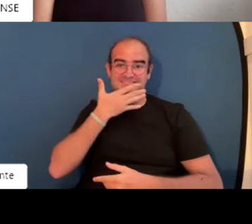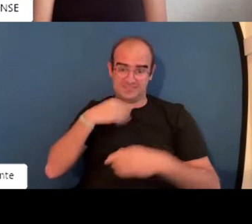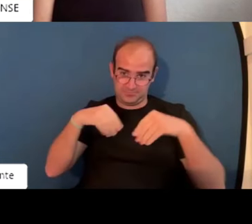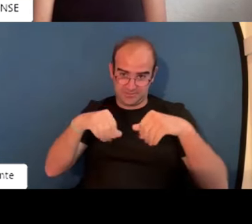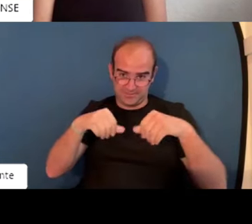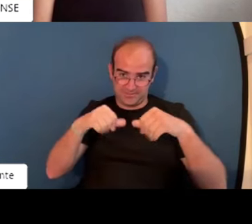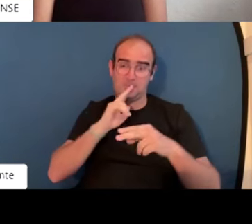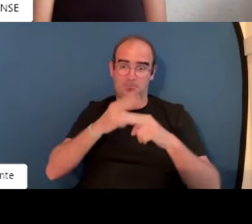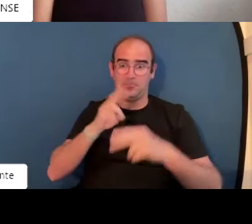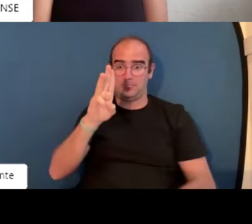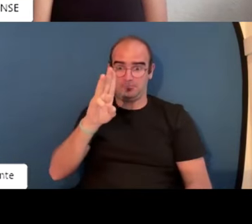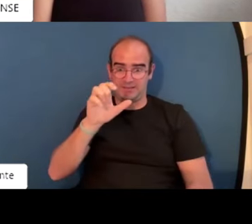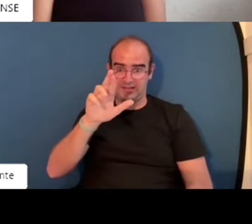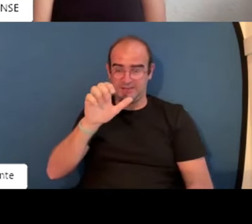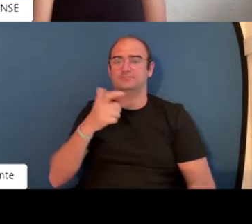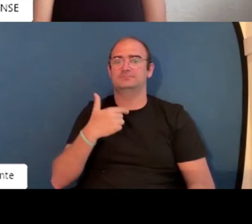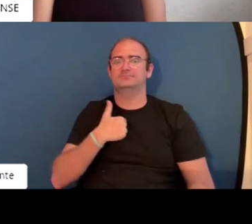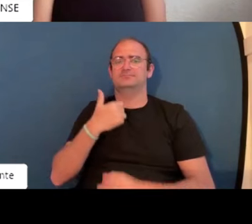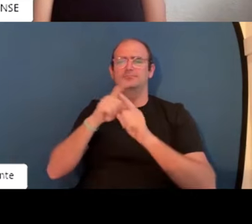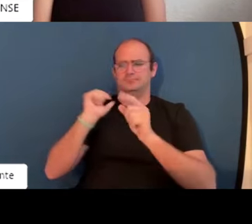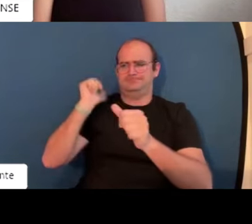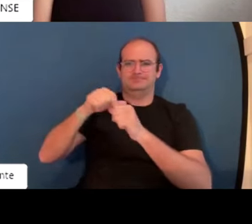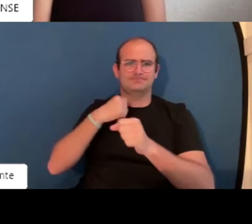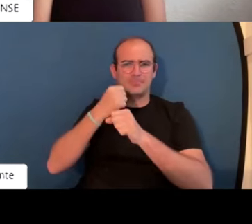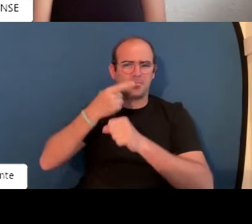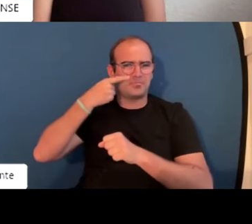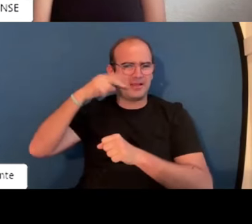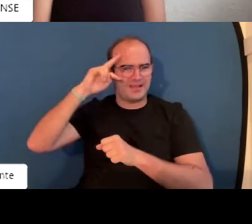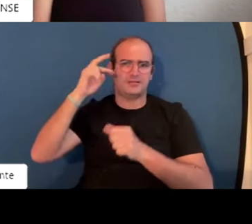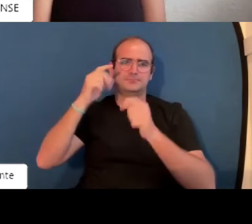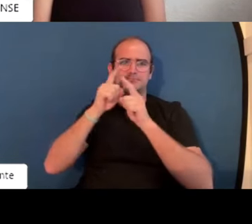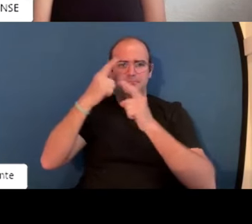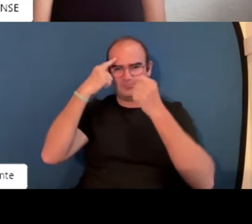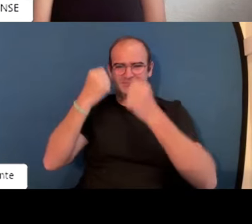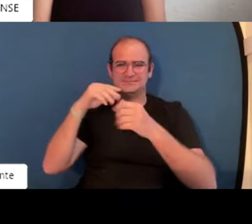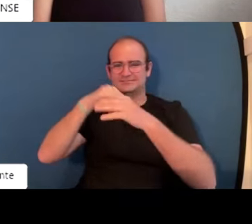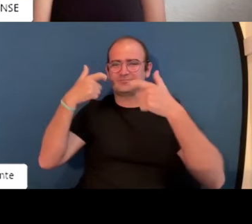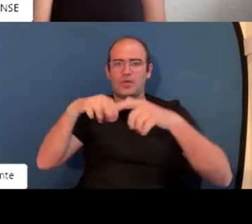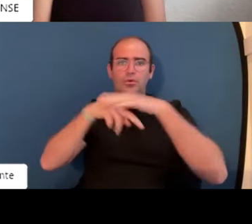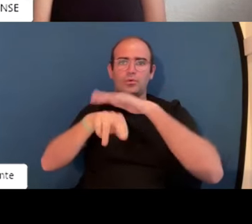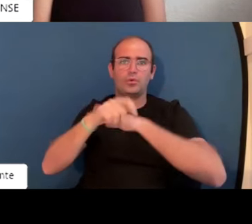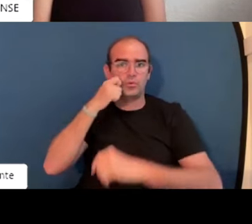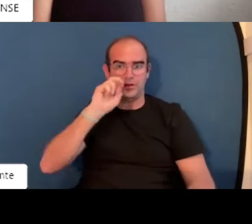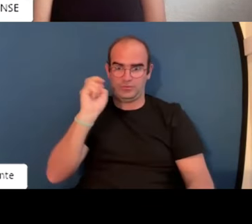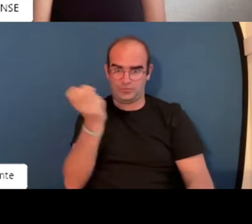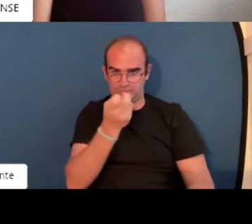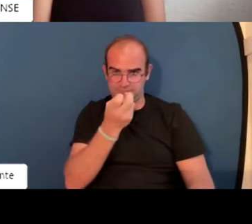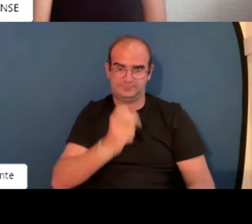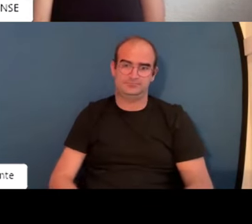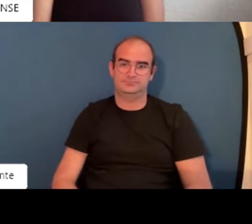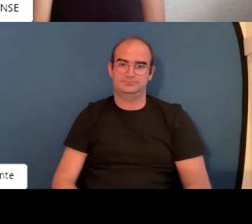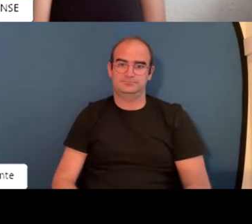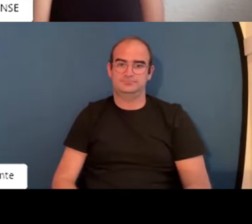tengan las mismas ganas de yo, que tengo yo ahora mismo, de hacer este webinario. Este es mi signo. Tengo una amplia experiencia